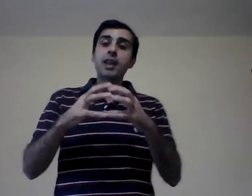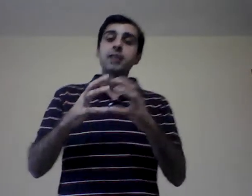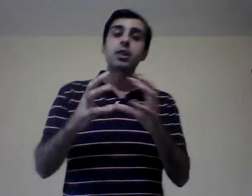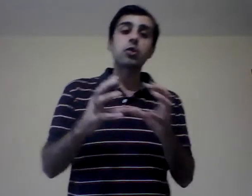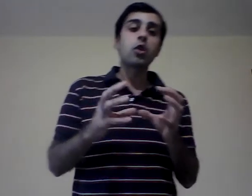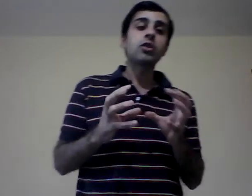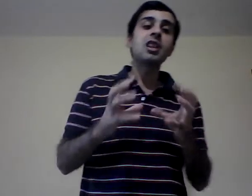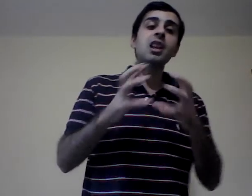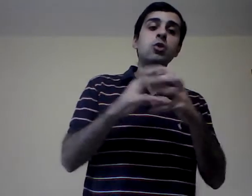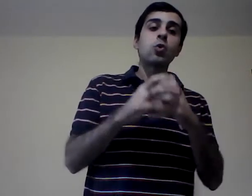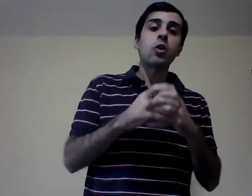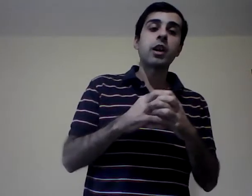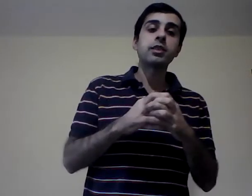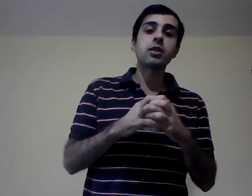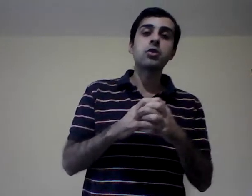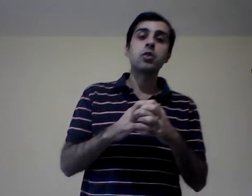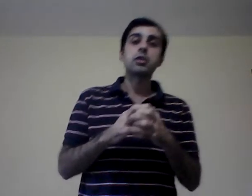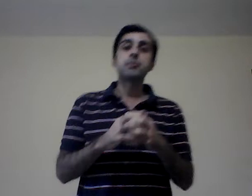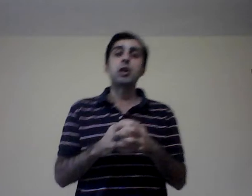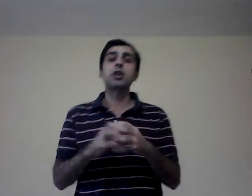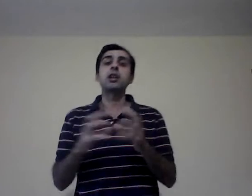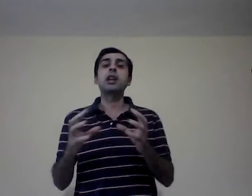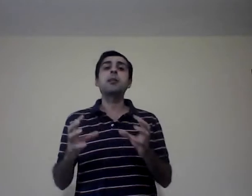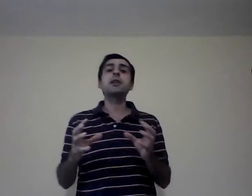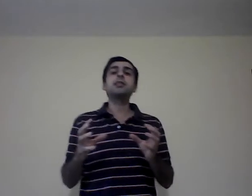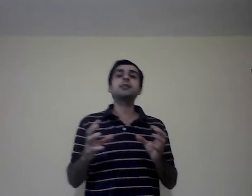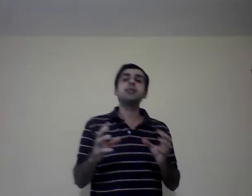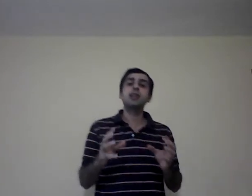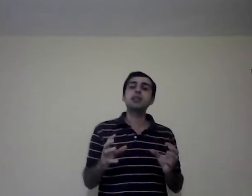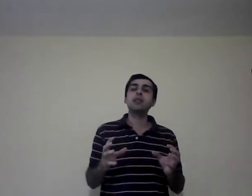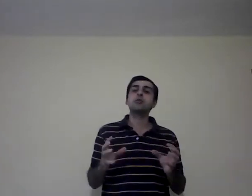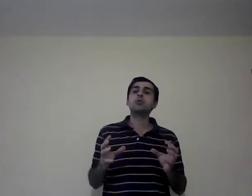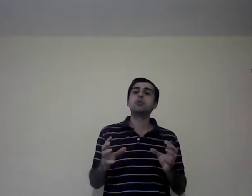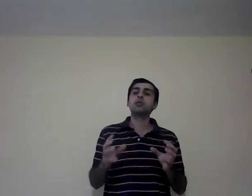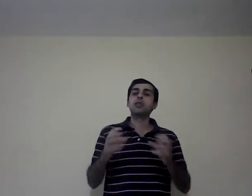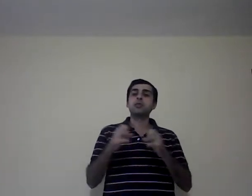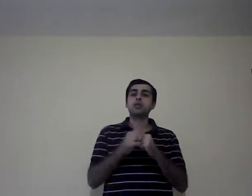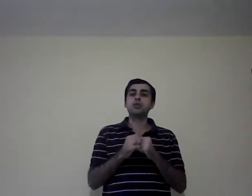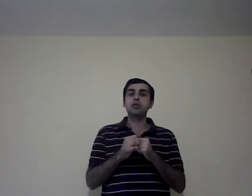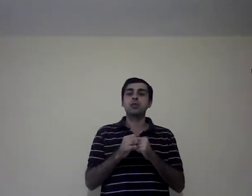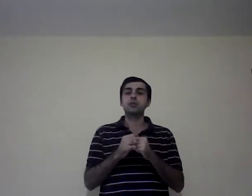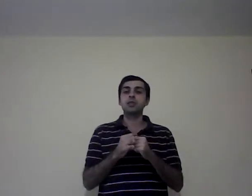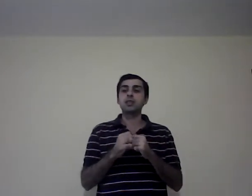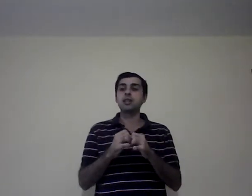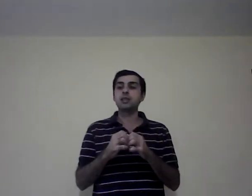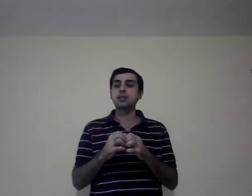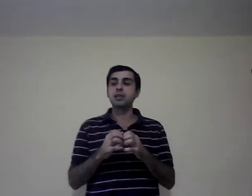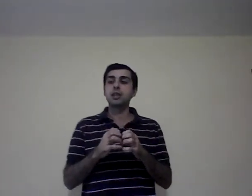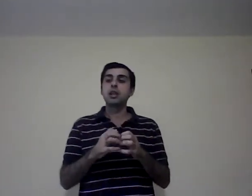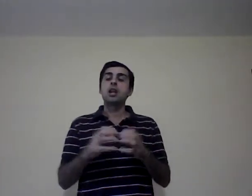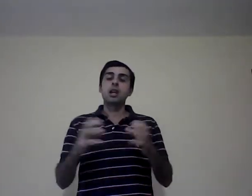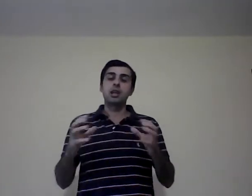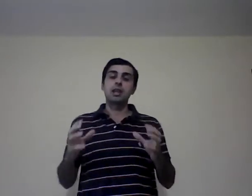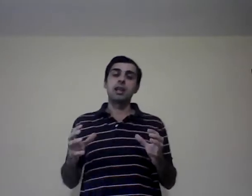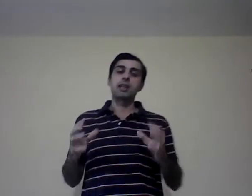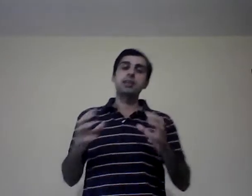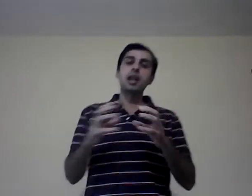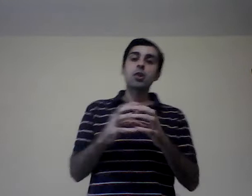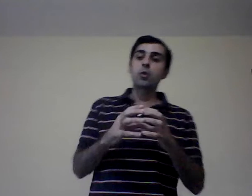sector tiene sus organizaciones, pero generalmente se dan en sus intersecciones. ¿Qué quiere decir? En que el Estado, cuando